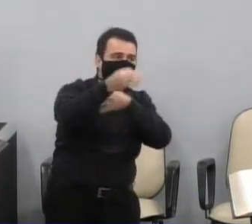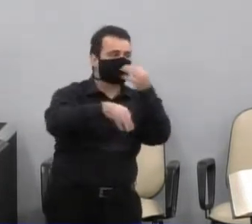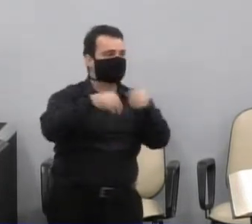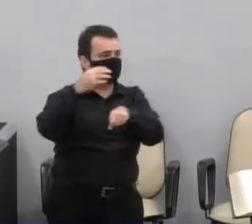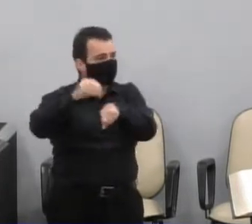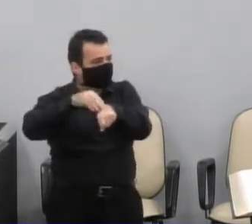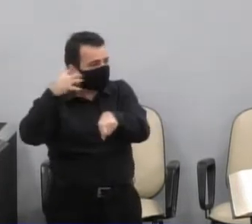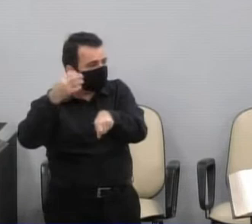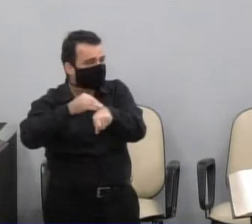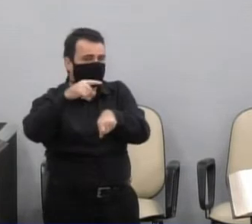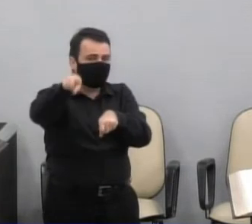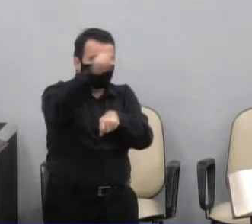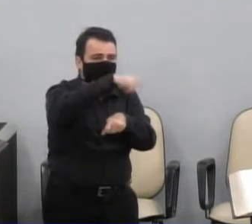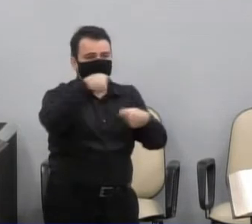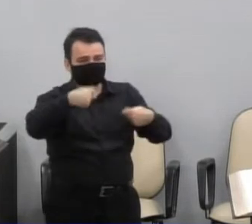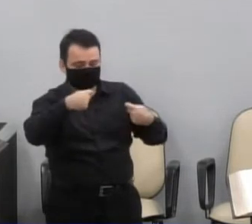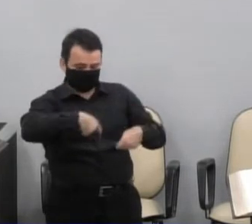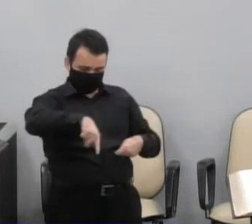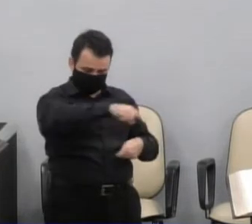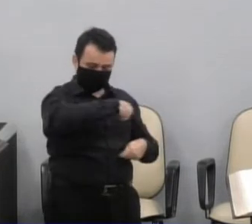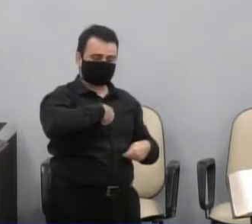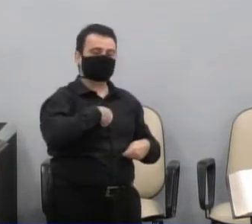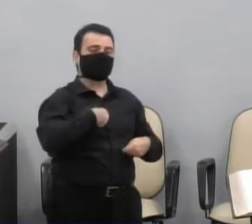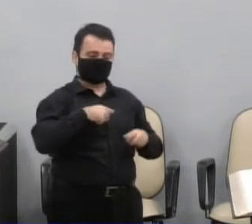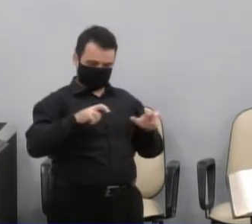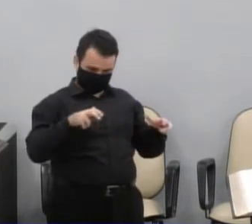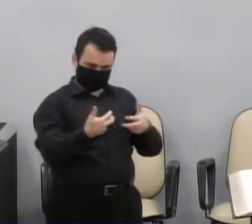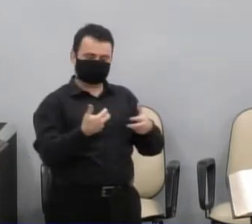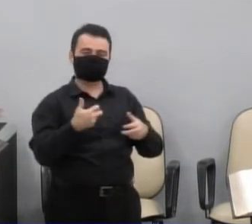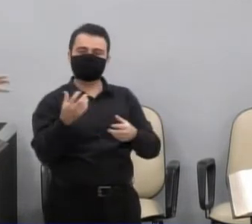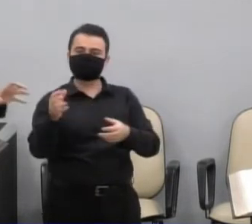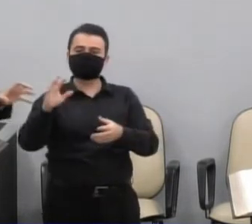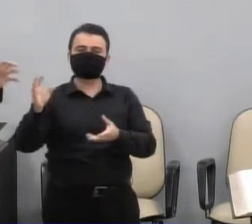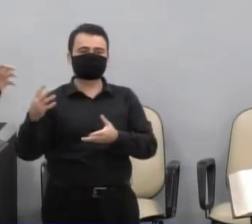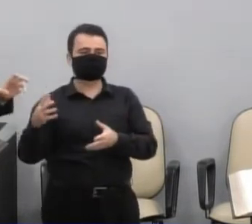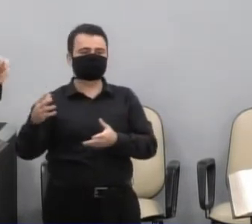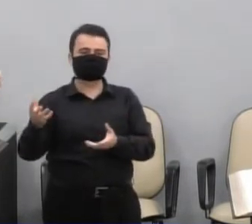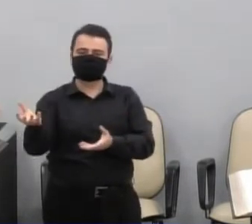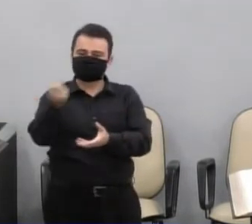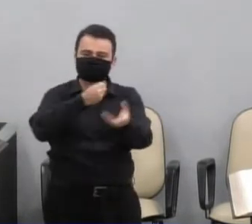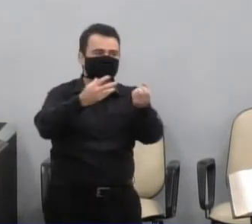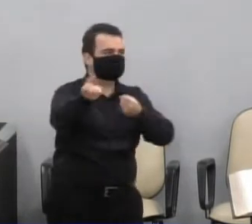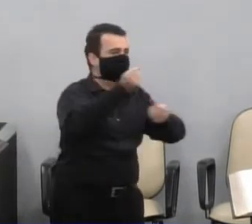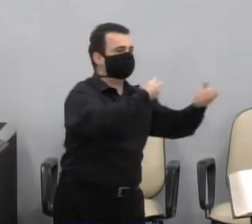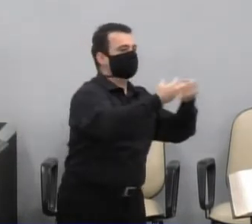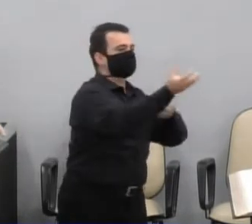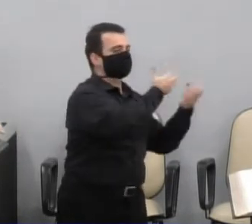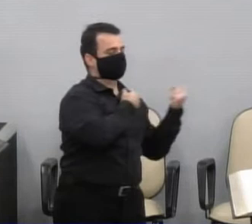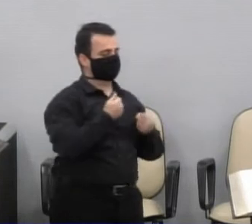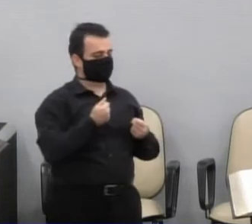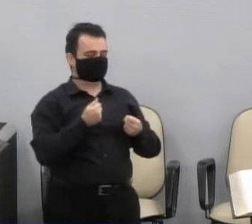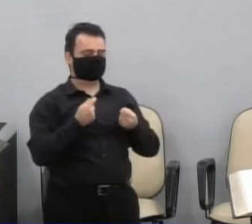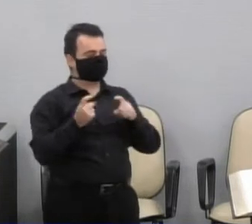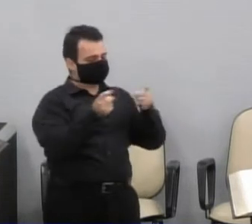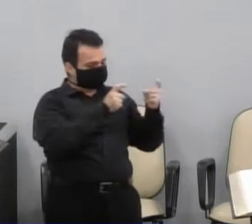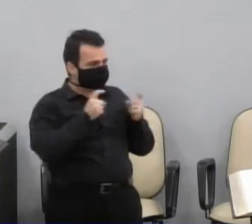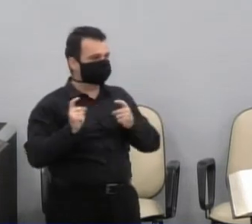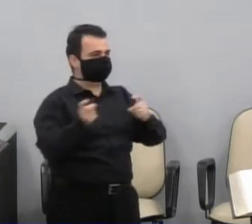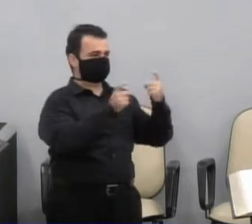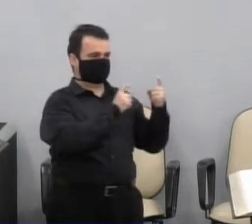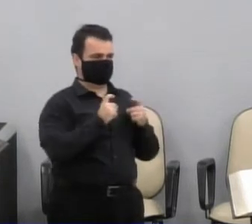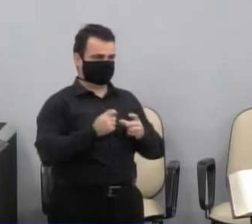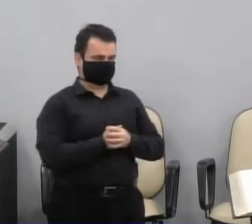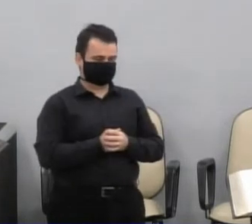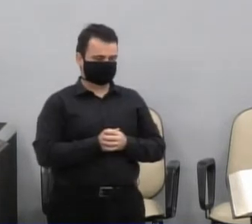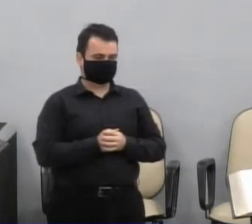reivindicações da população, e eu disse, quando discutíamos aquela convocação do secretário de